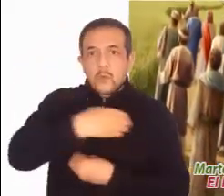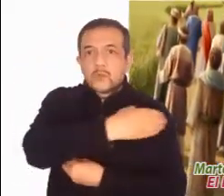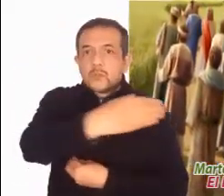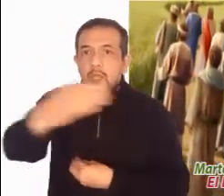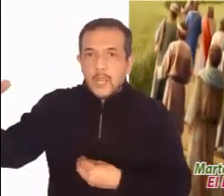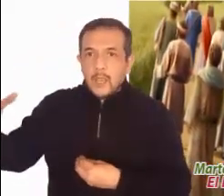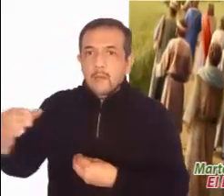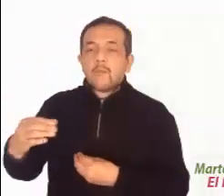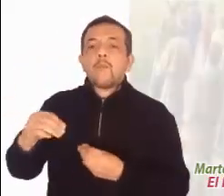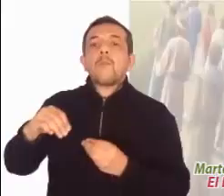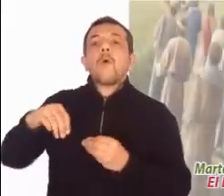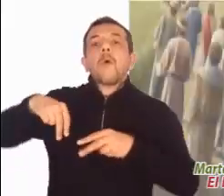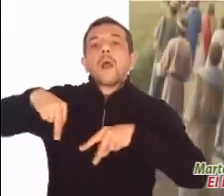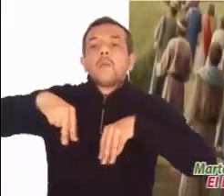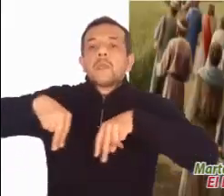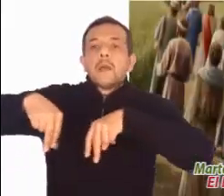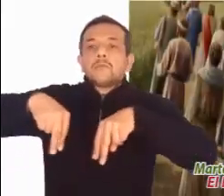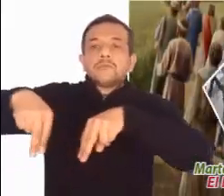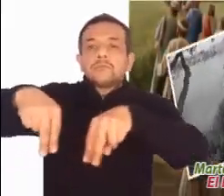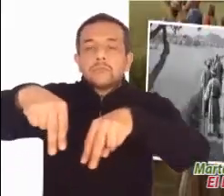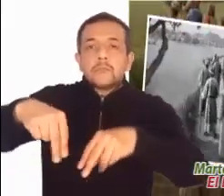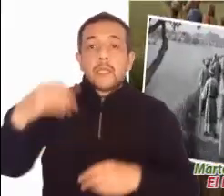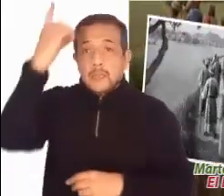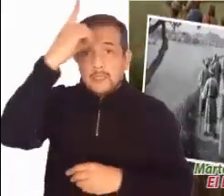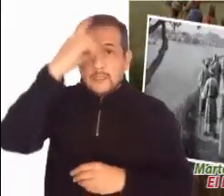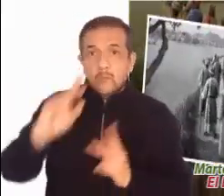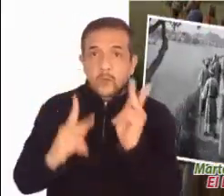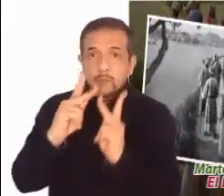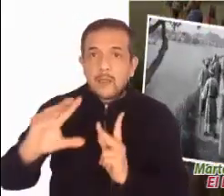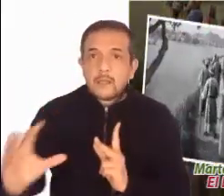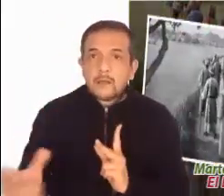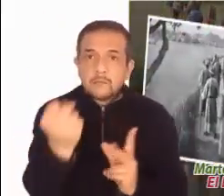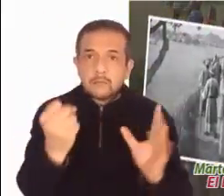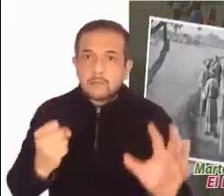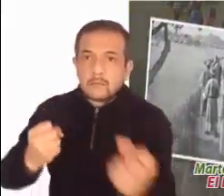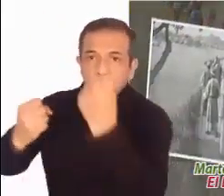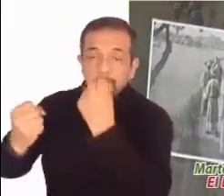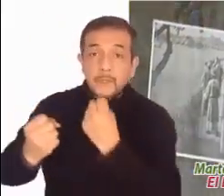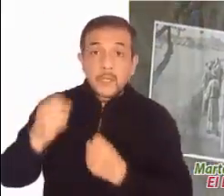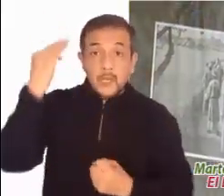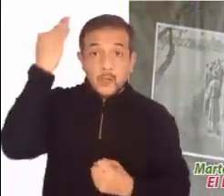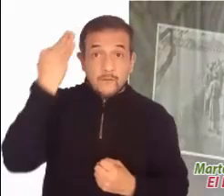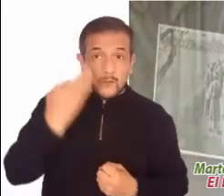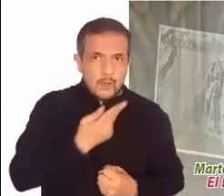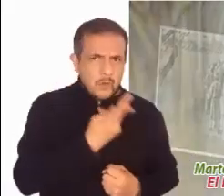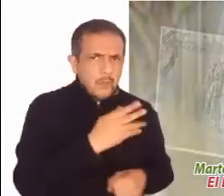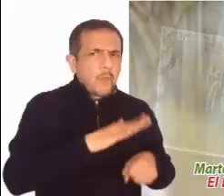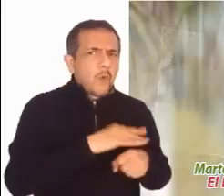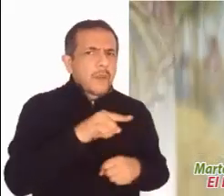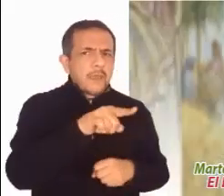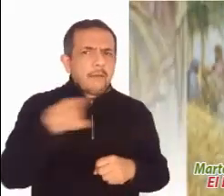y sus discípulos comenzaron a arrancar espigas al pasar. Entonces los fariseos le preguntaron,